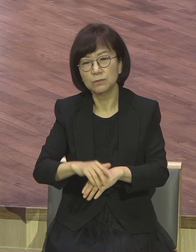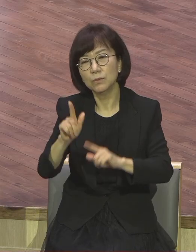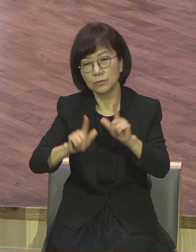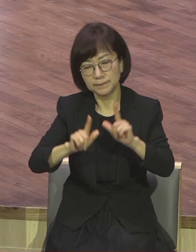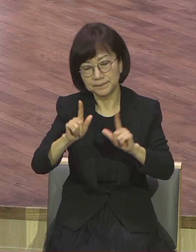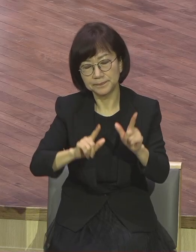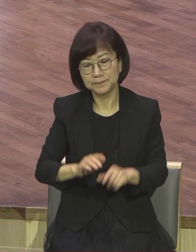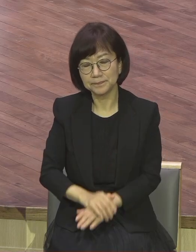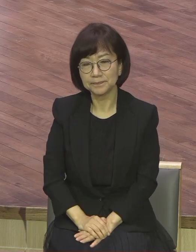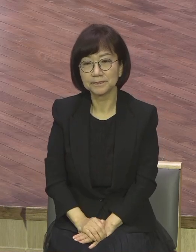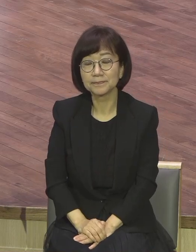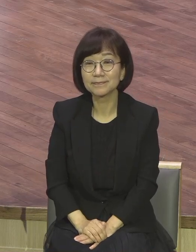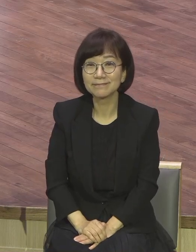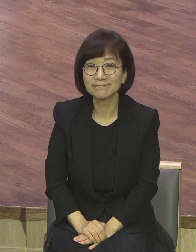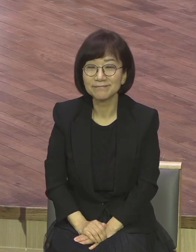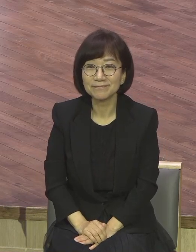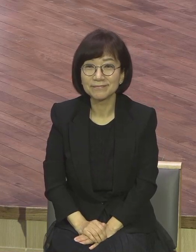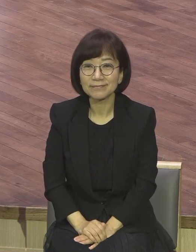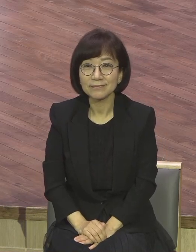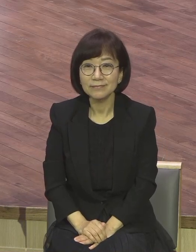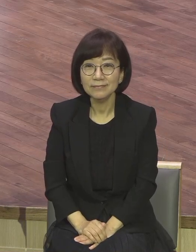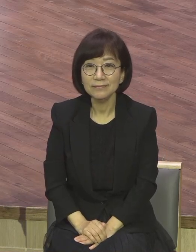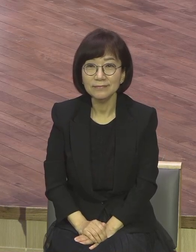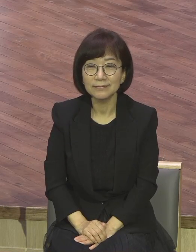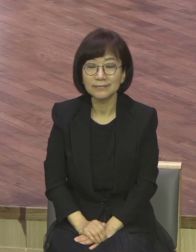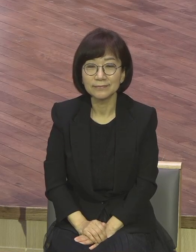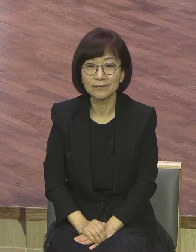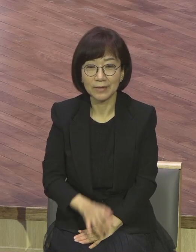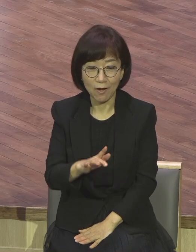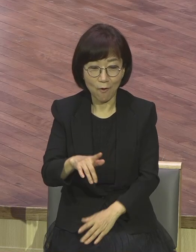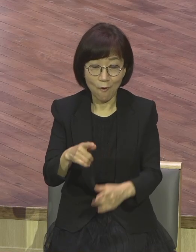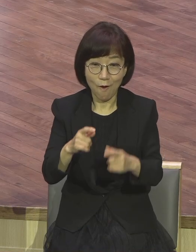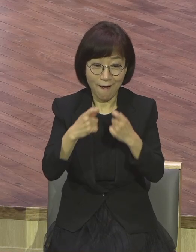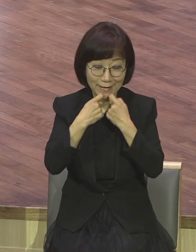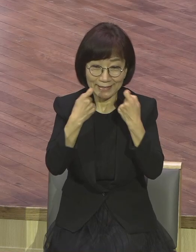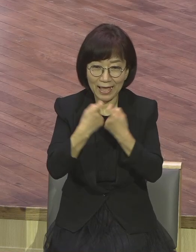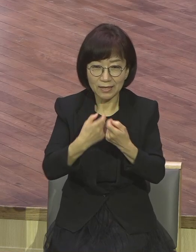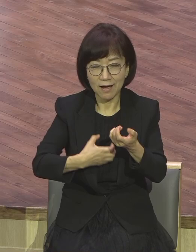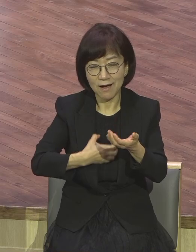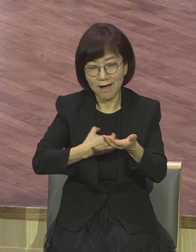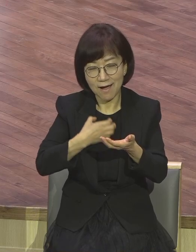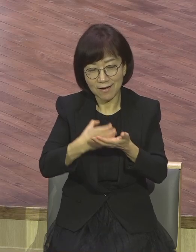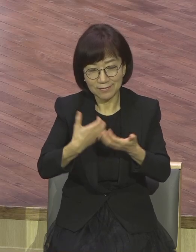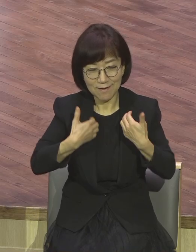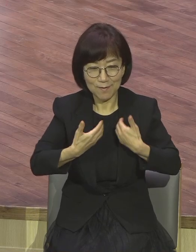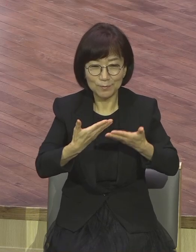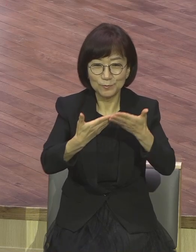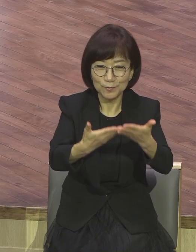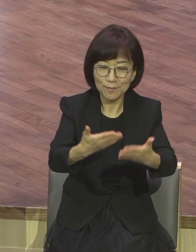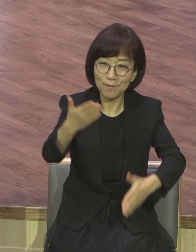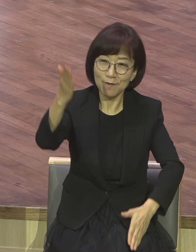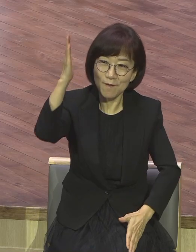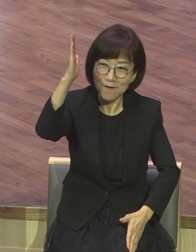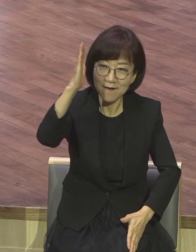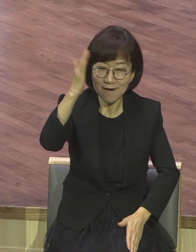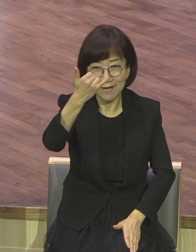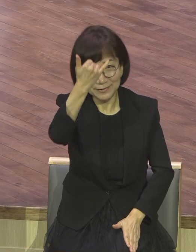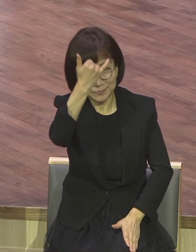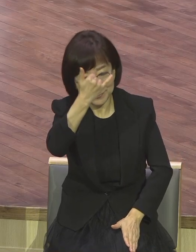그러니 개인적인 감동을 많이 주죠. 그런 교회들 부흥 많이 됩니다. 윤리도덕적으로 말 잘하면요. 뭐